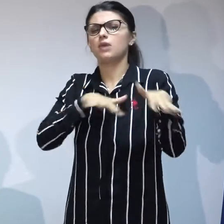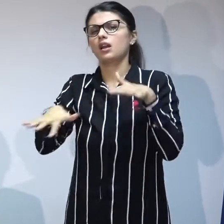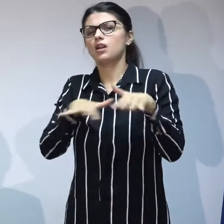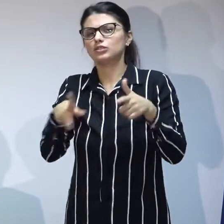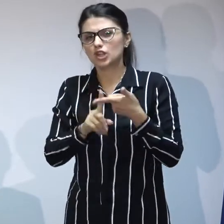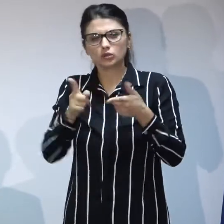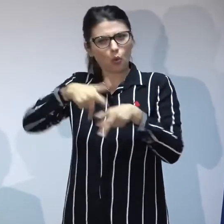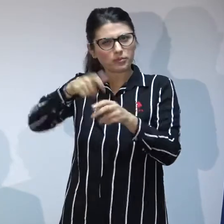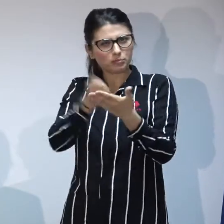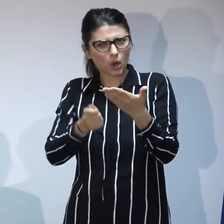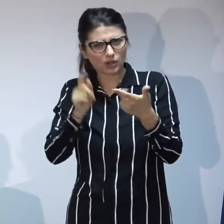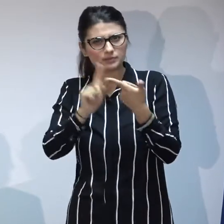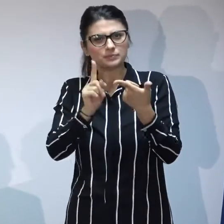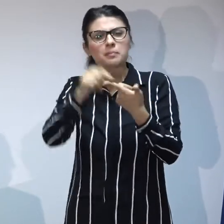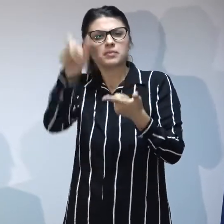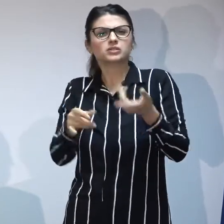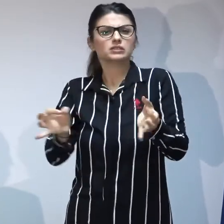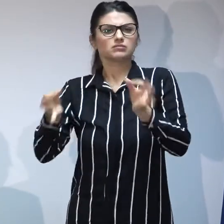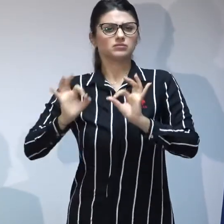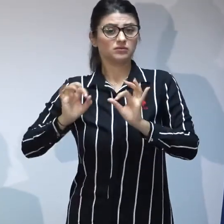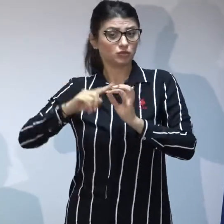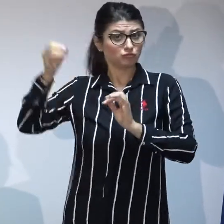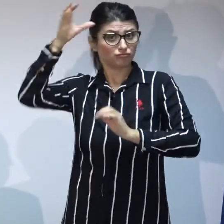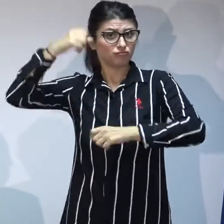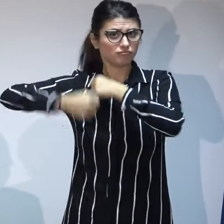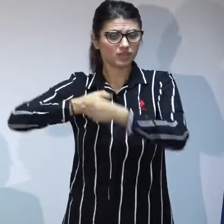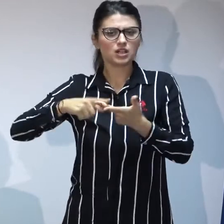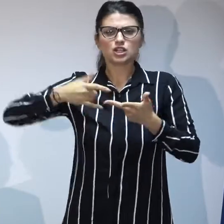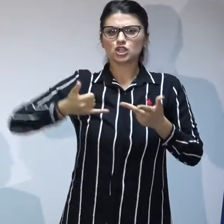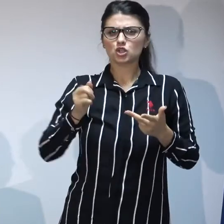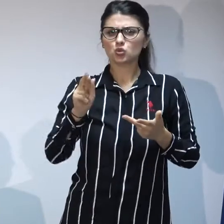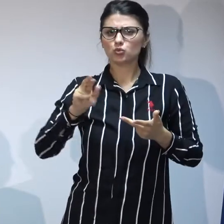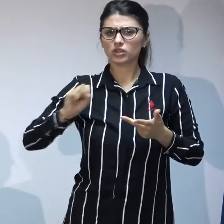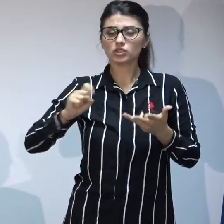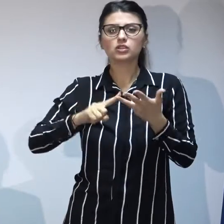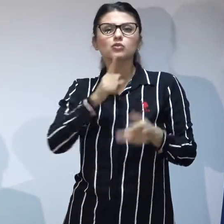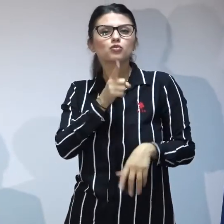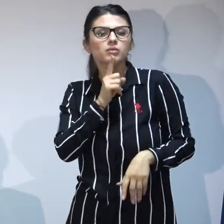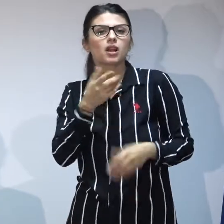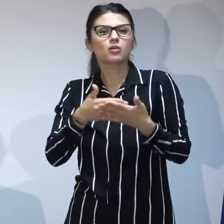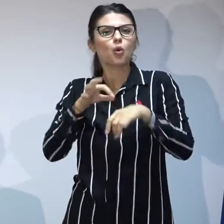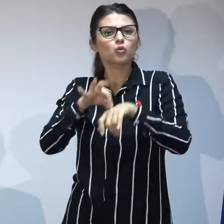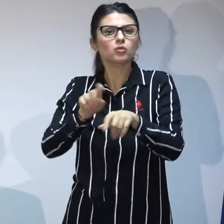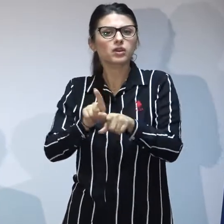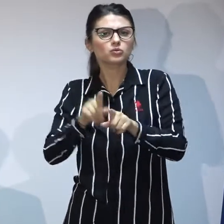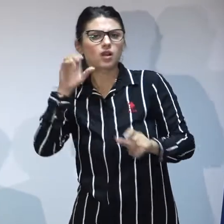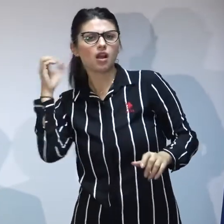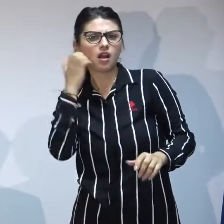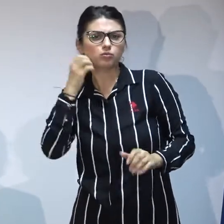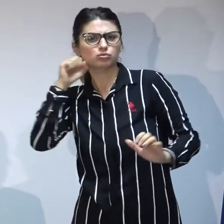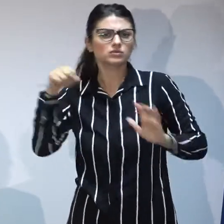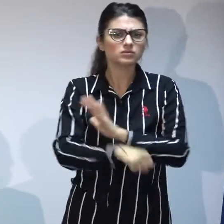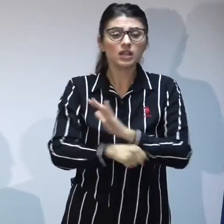personal de specialitate, juriști, dar și în numele conducerii direcției pentru abuz și neglijență